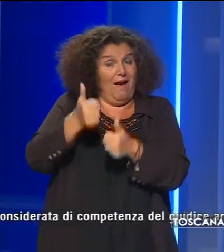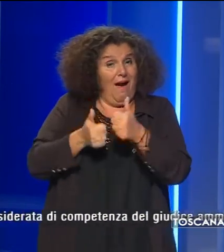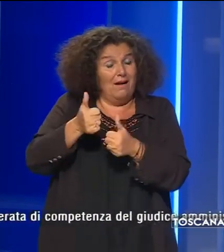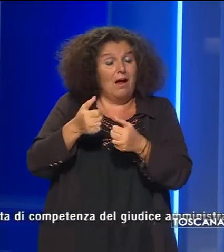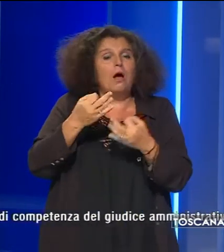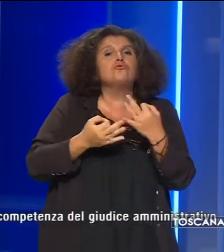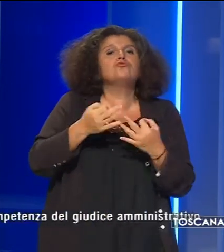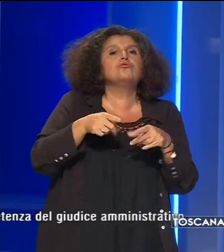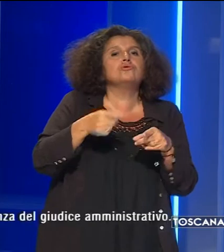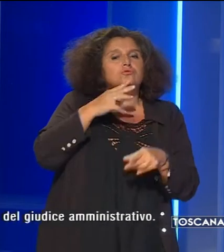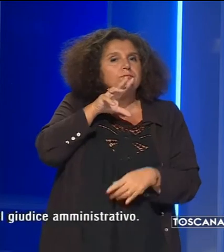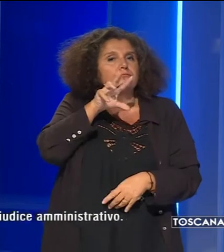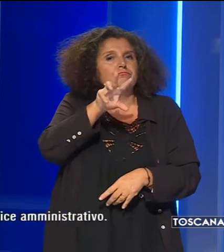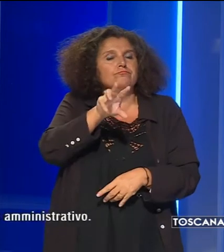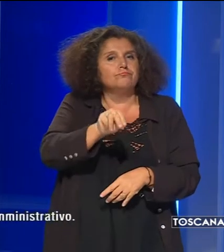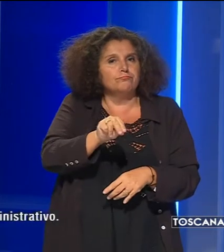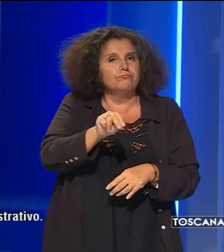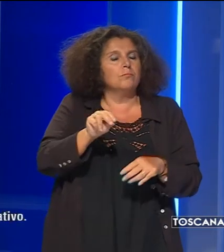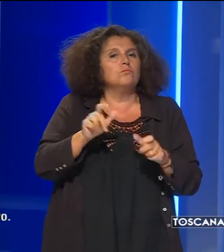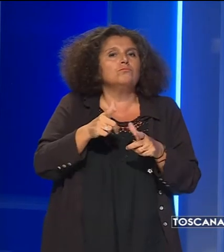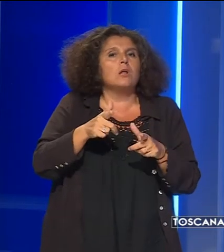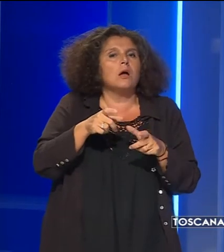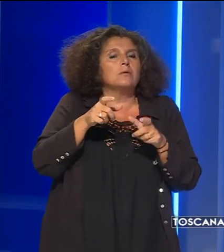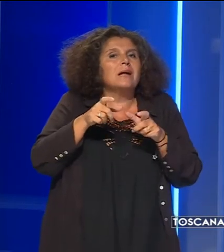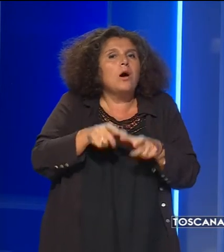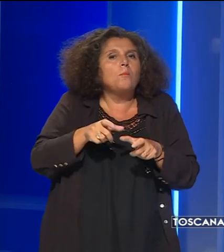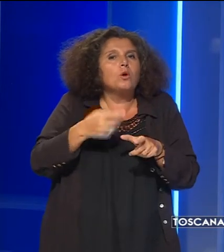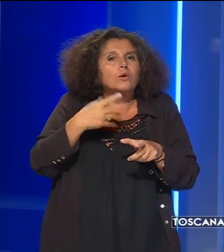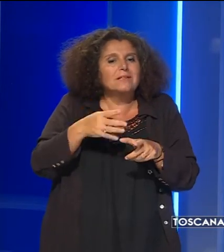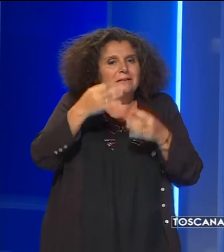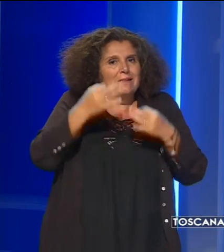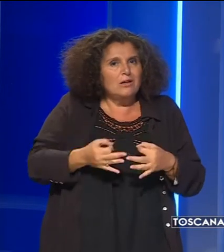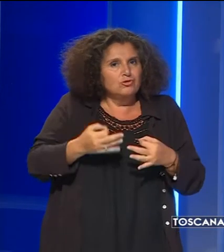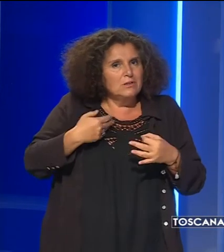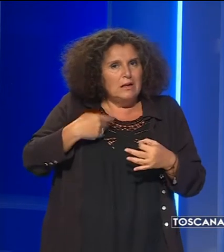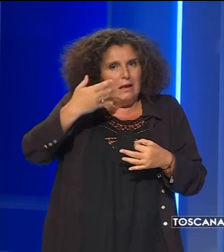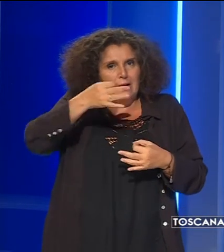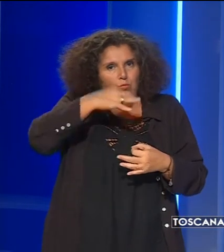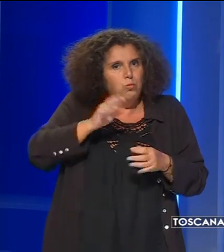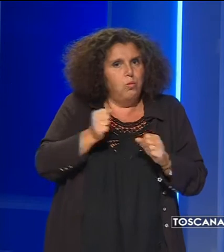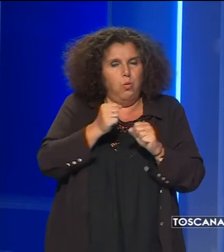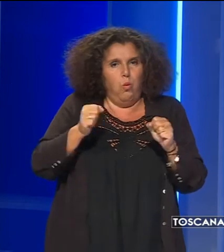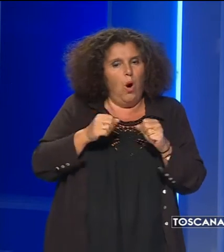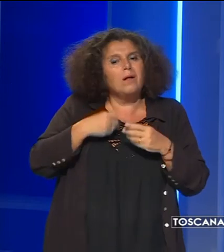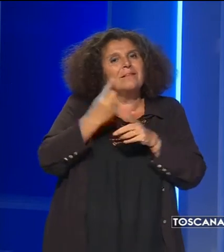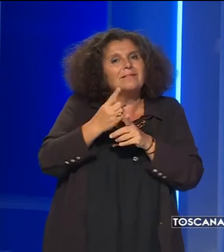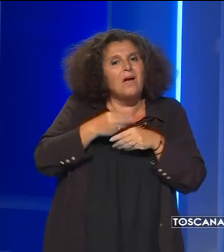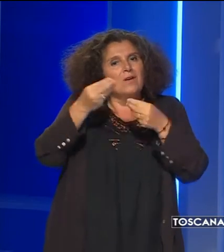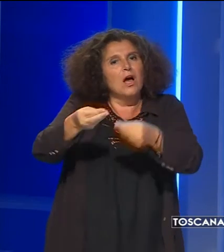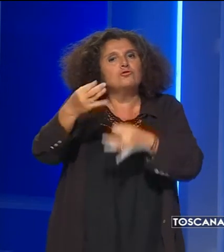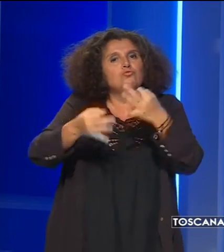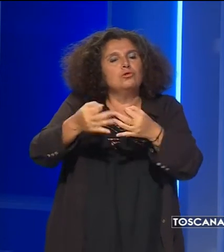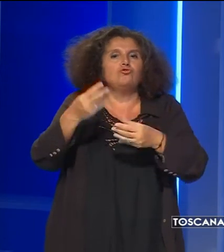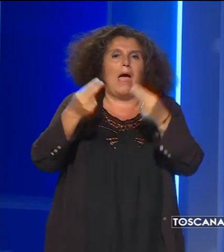giudice avrebbe dichiarato di non avere titolo per decidere sulla questione considerata di competenza del giudice